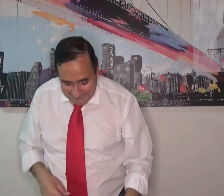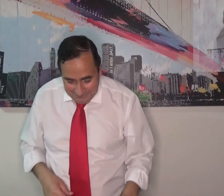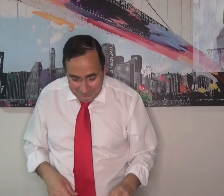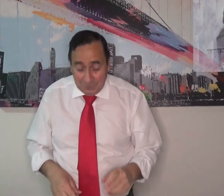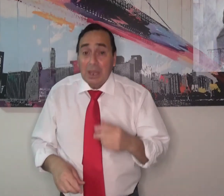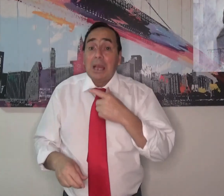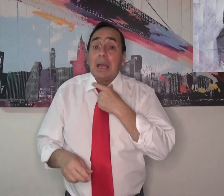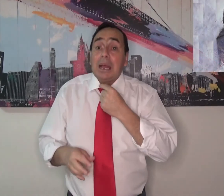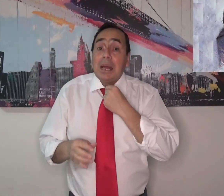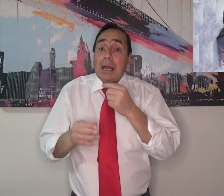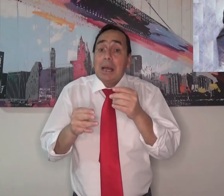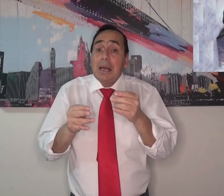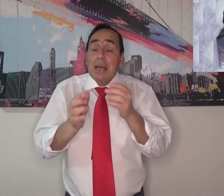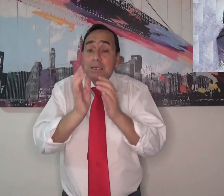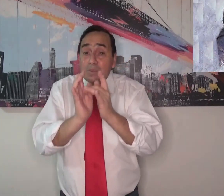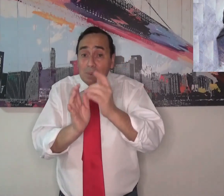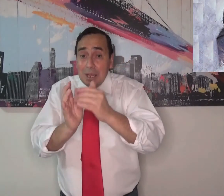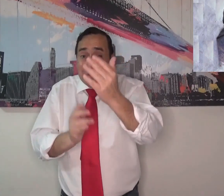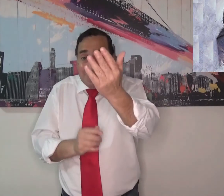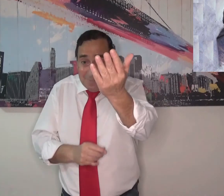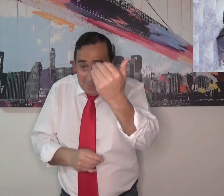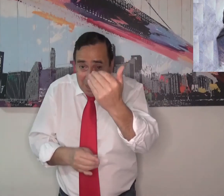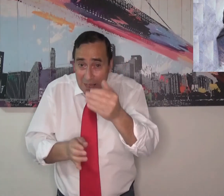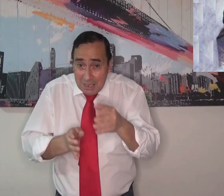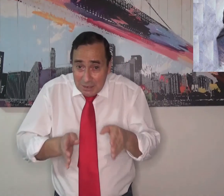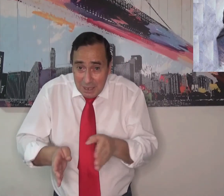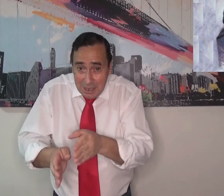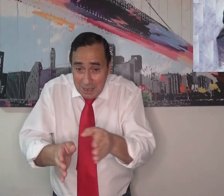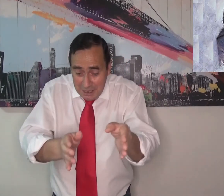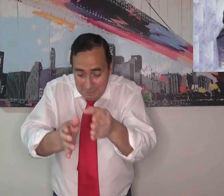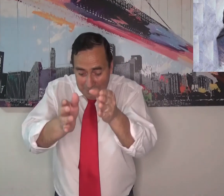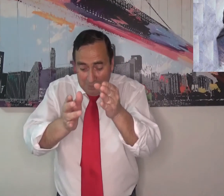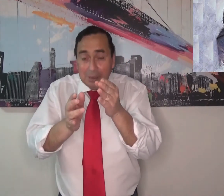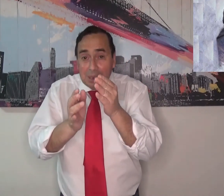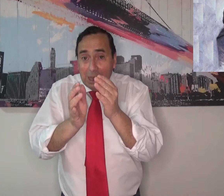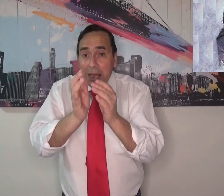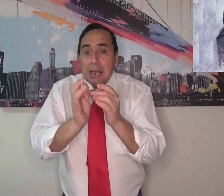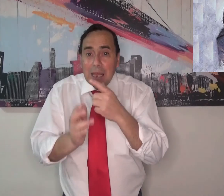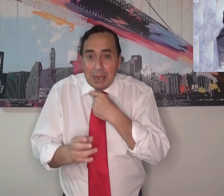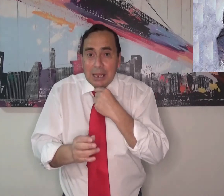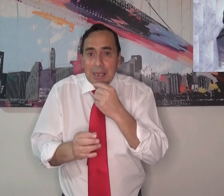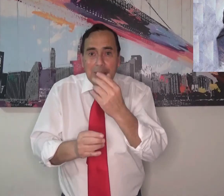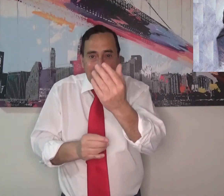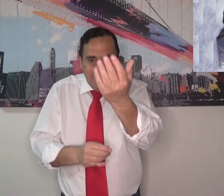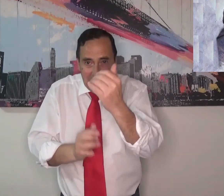verlo en el cielo cuando Cristo venga de nuevo. Jesús quiere que tú vengas a caminar con él.